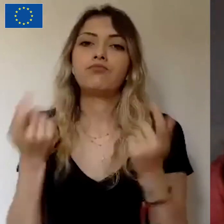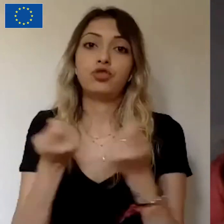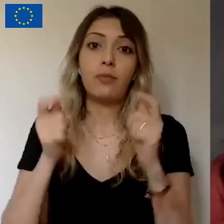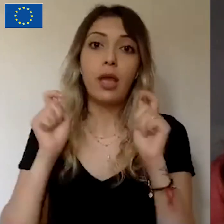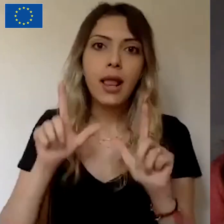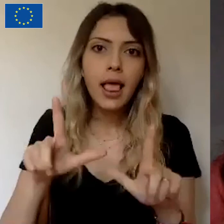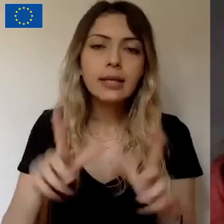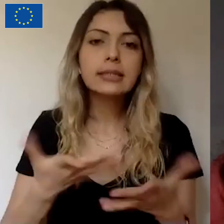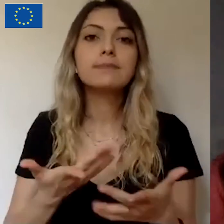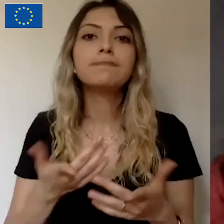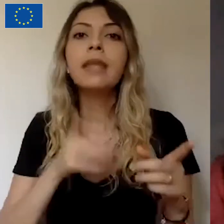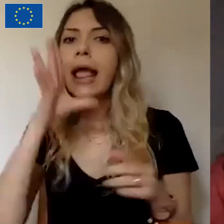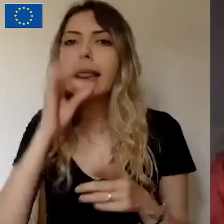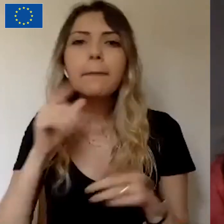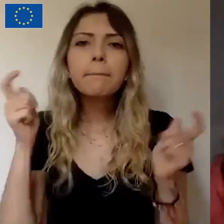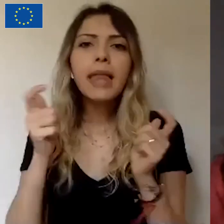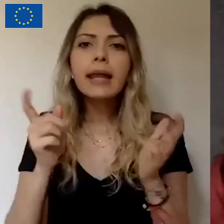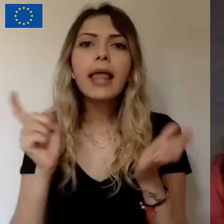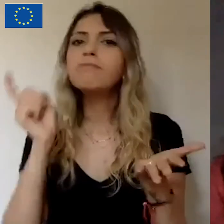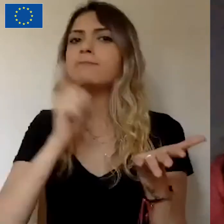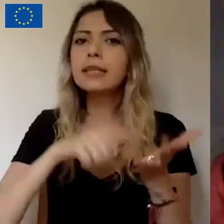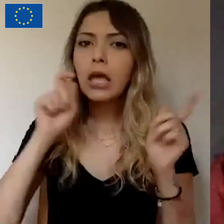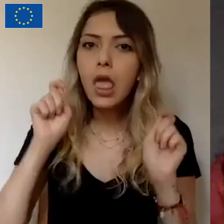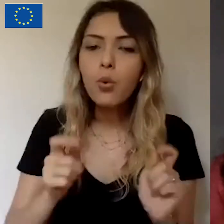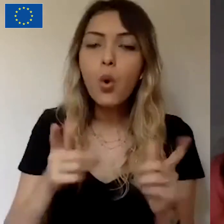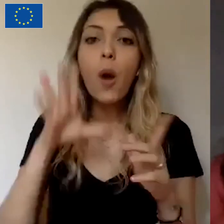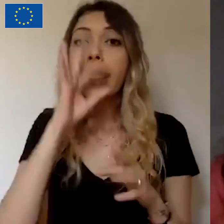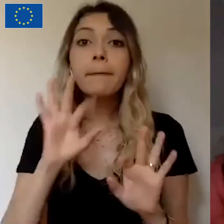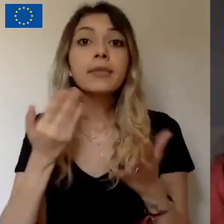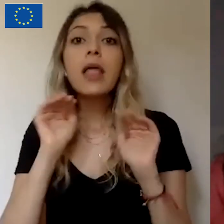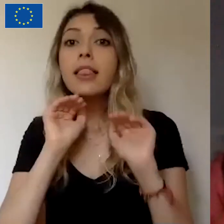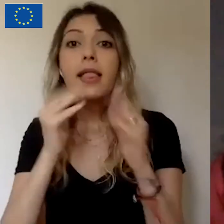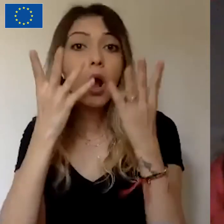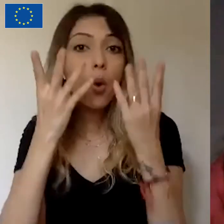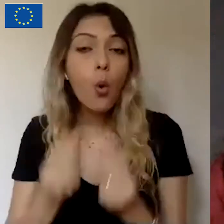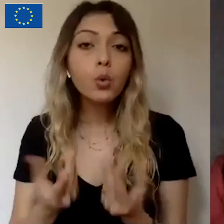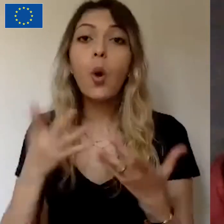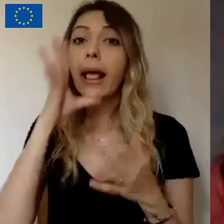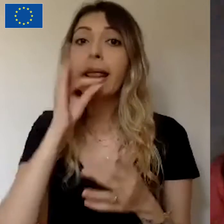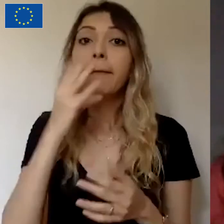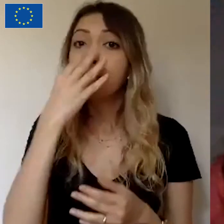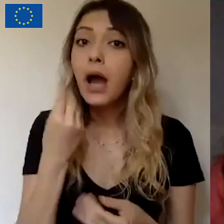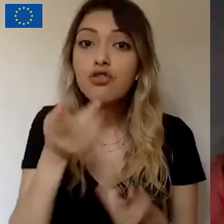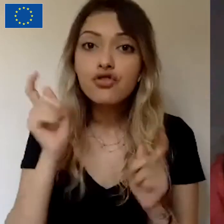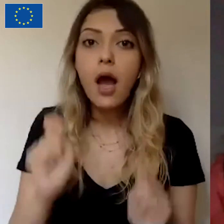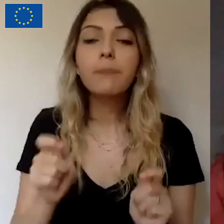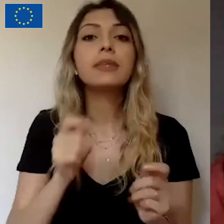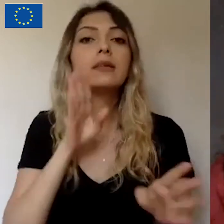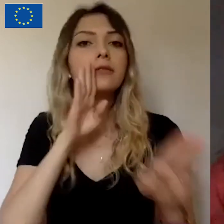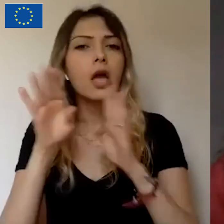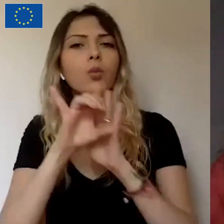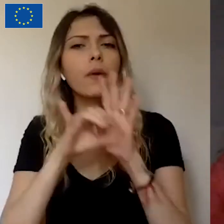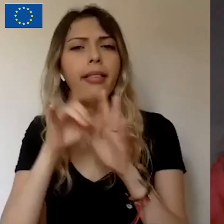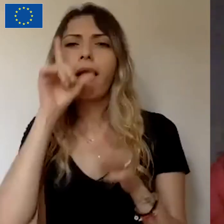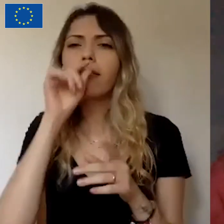kanallardan geldiğini, kimler hangi kanaldan daha çok destek olmuş, oralara yönelmek gerekiyor. Sosyal medya yetkili bir şekilde kullanmak gerekiyor.